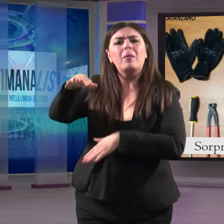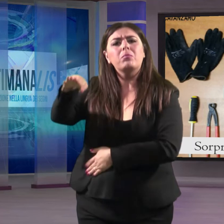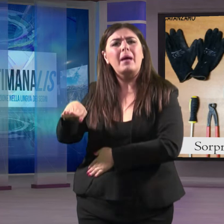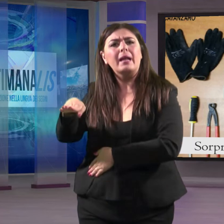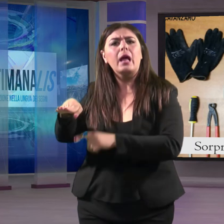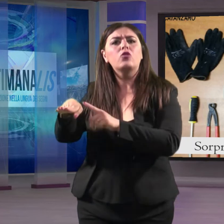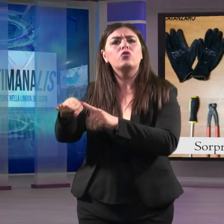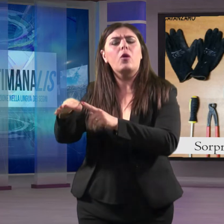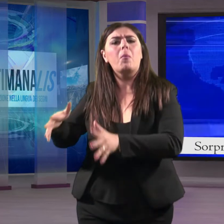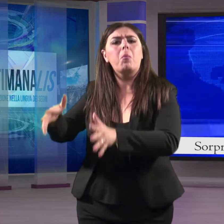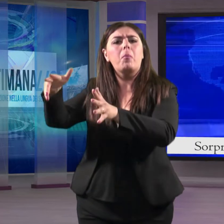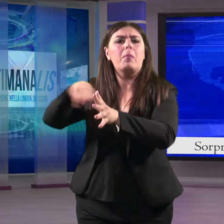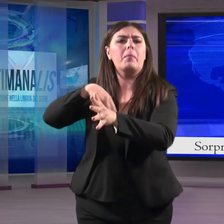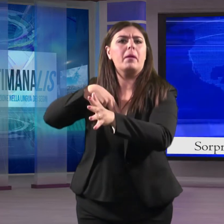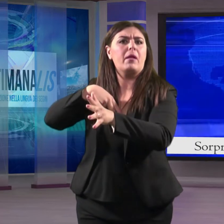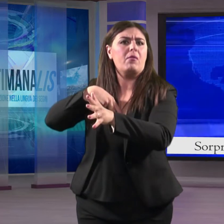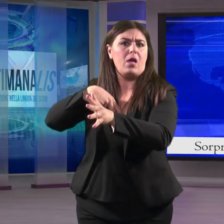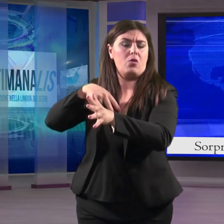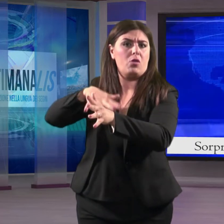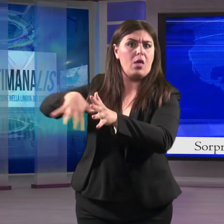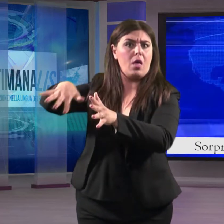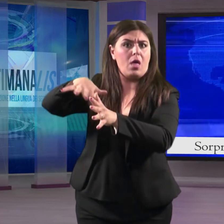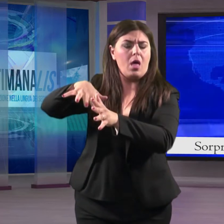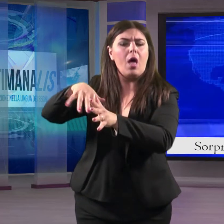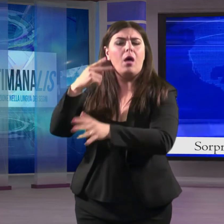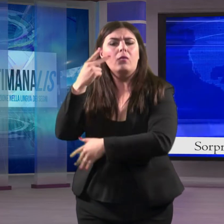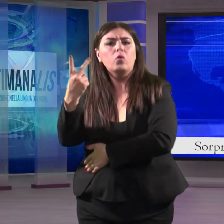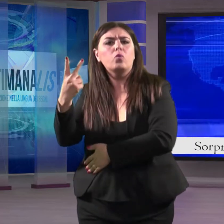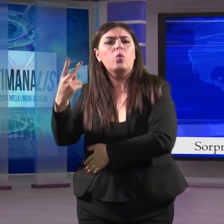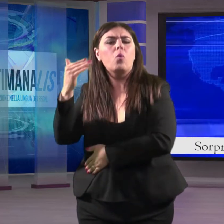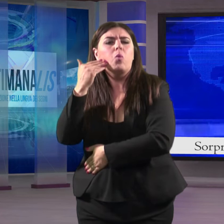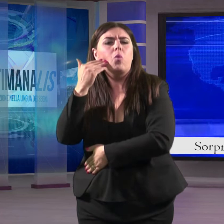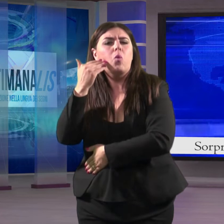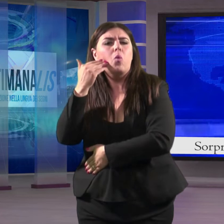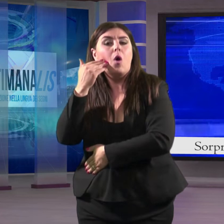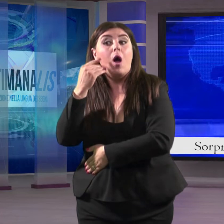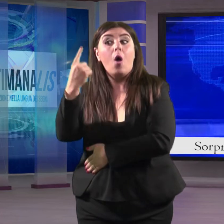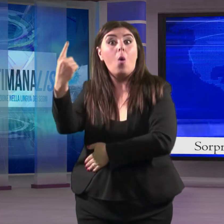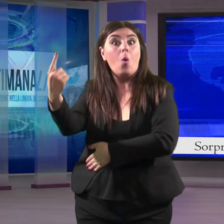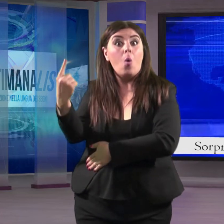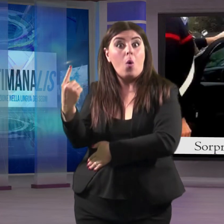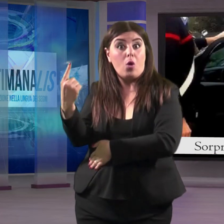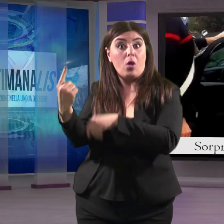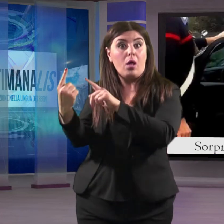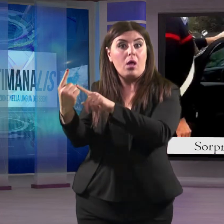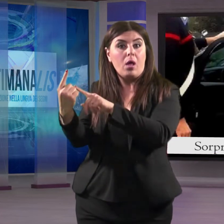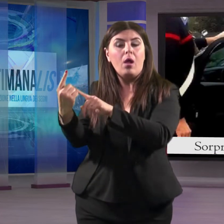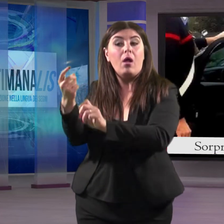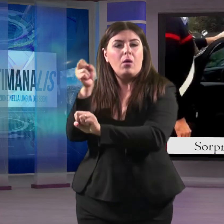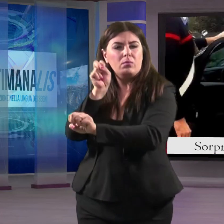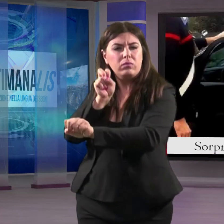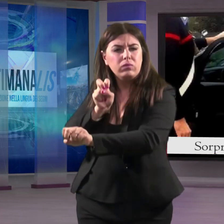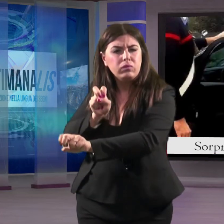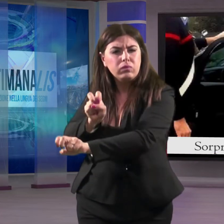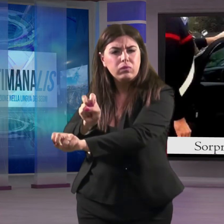del cortile di una proprietà privata e la sagoma di due uomini. Uno dei due, dopo aver tentato